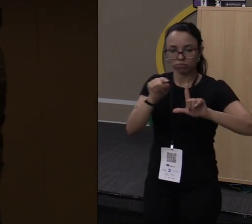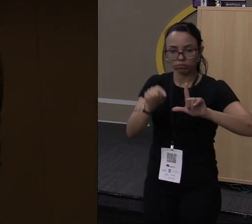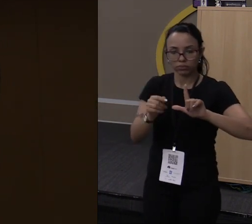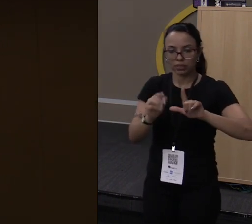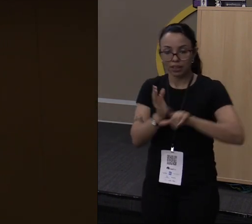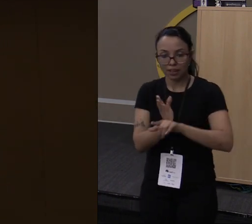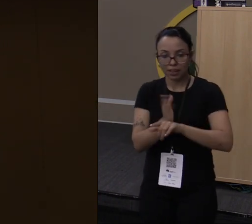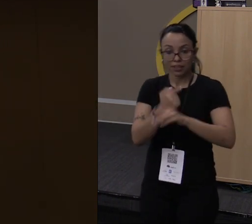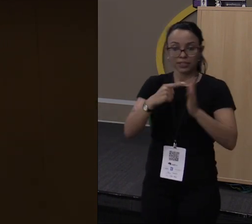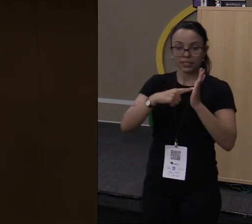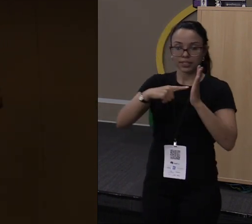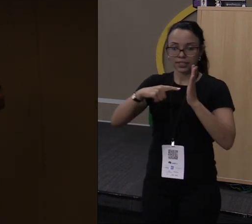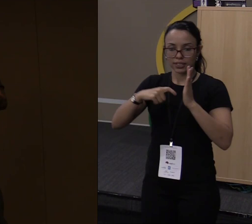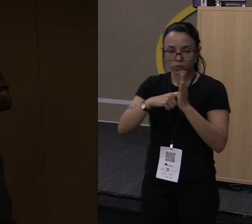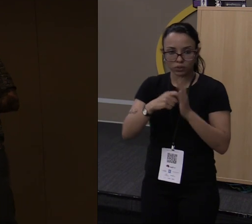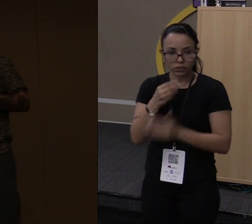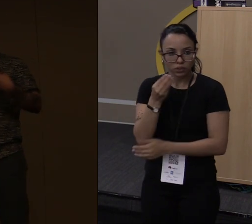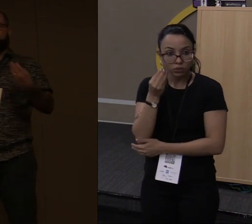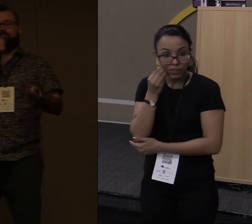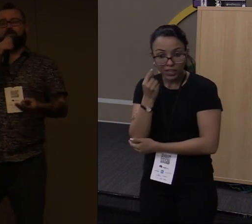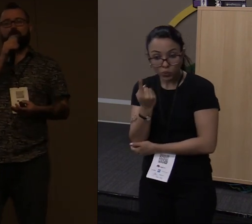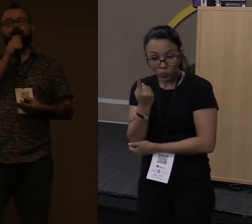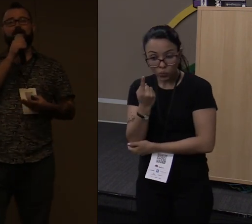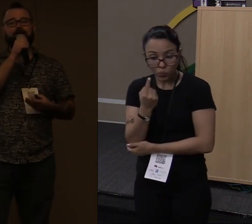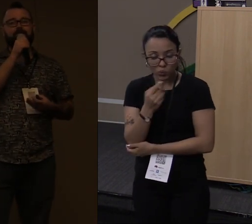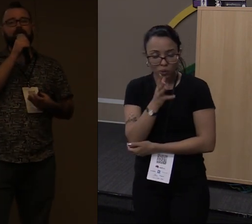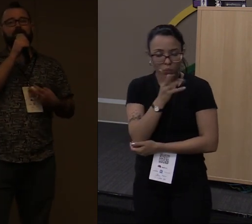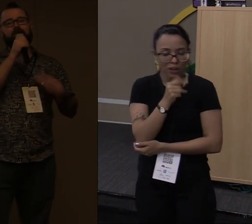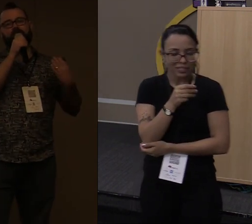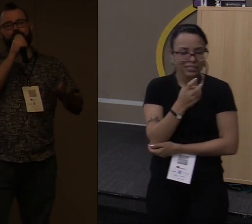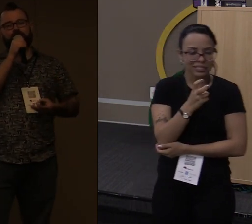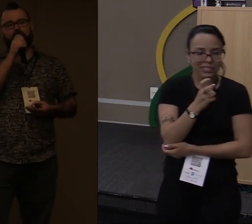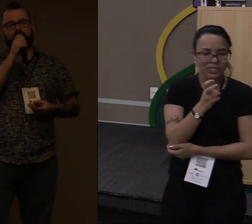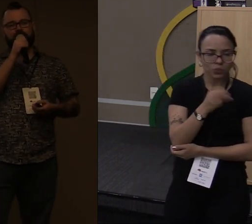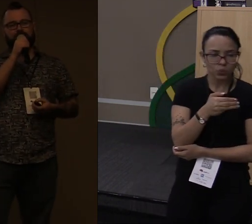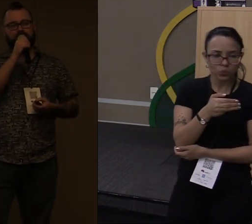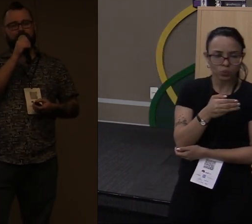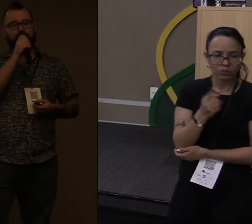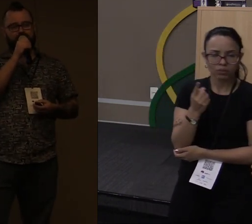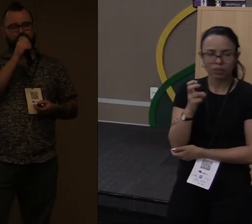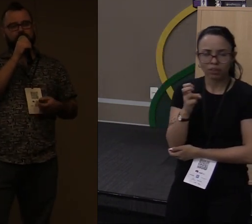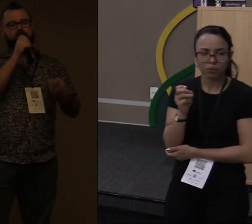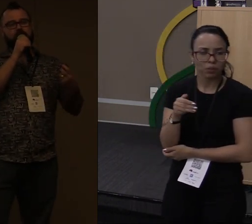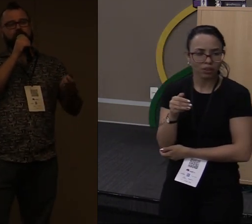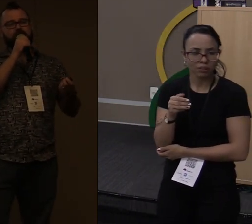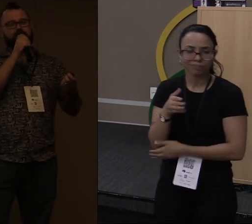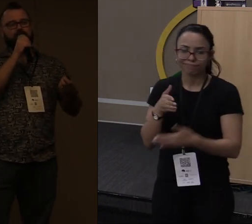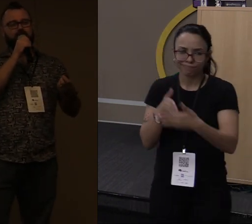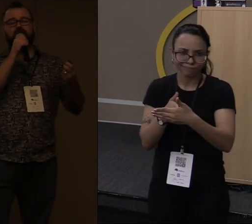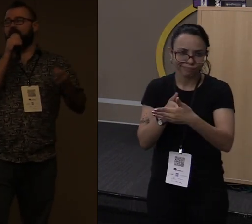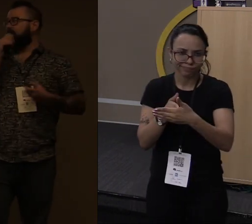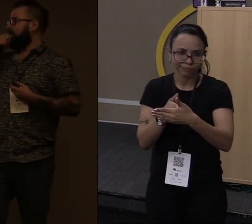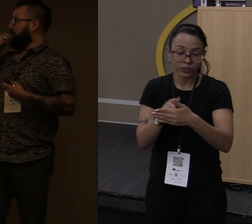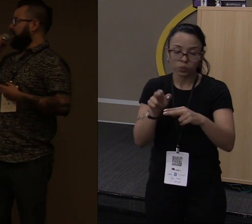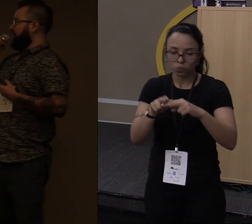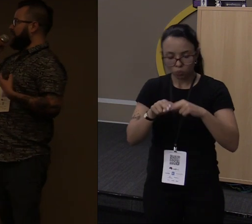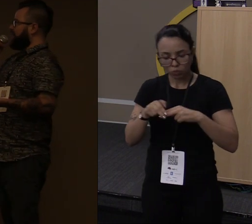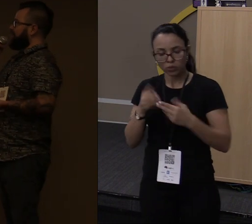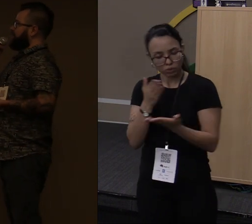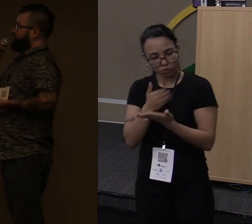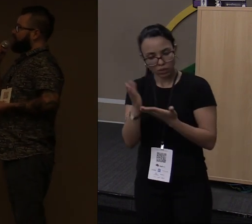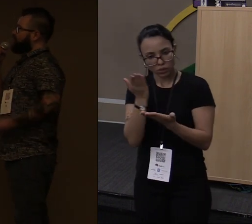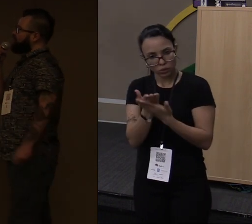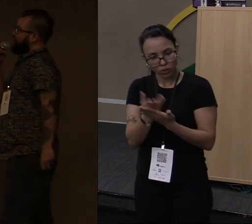executar um teste, demorar de 5 a 15 minutos, foi uma barreira. E aí foi por isso que eu comecei a estudar Rust e decidi...